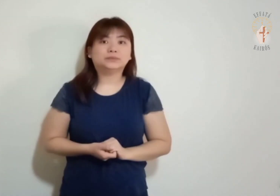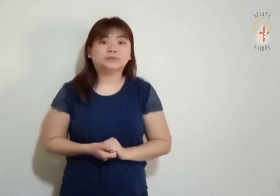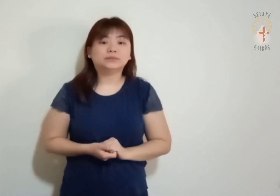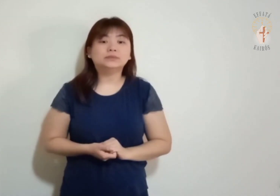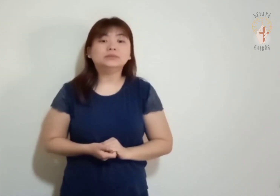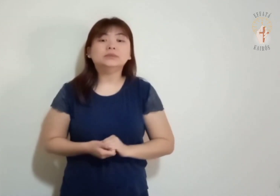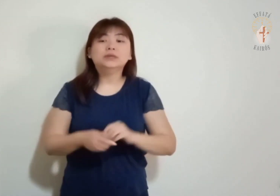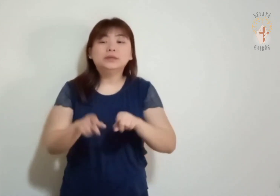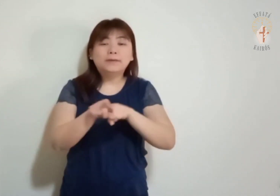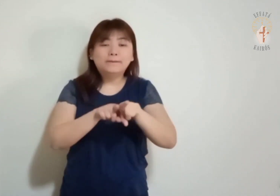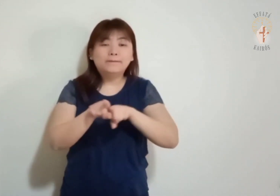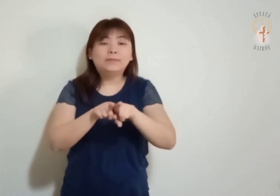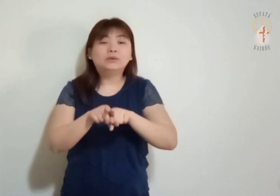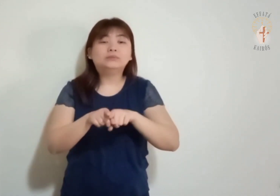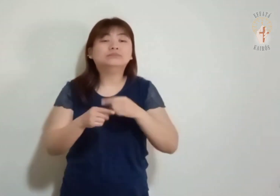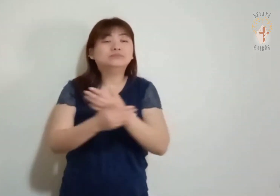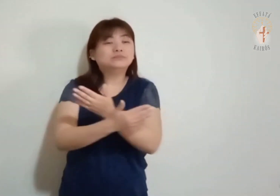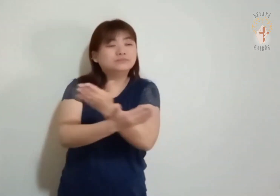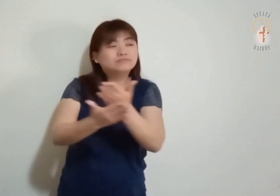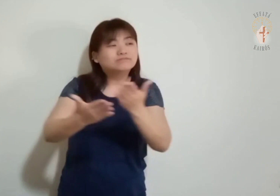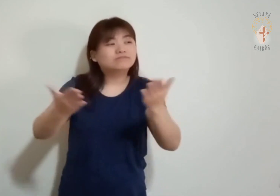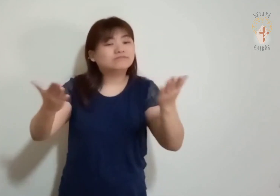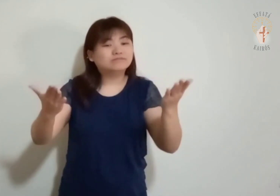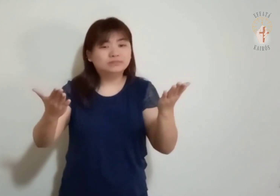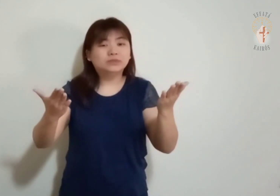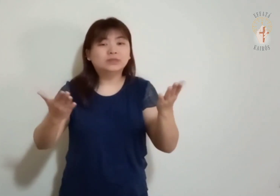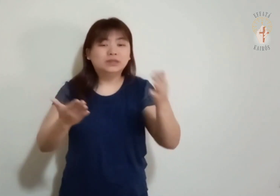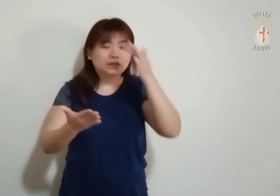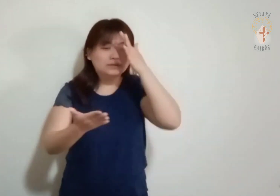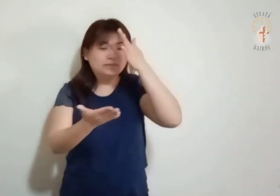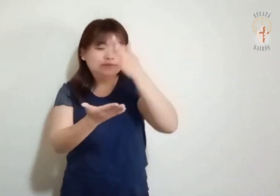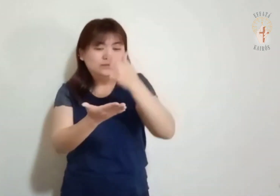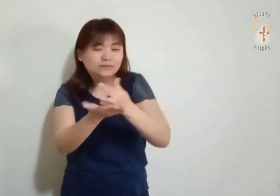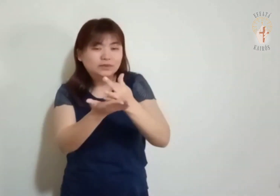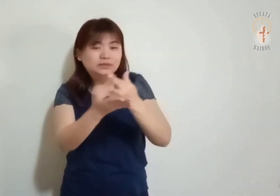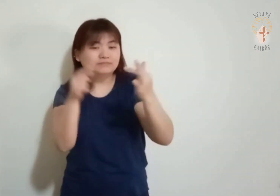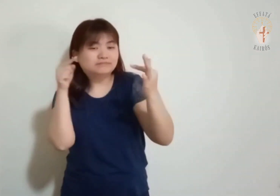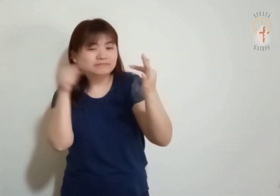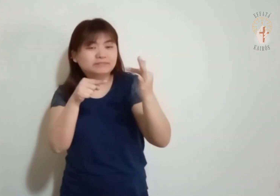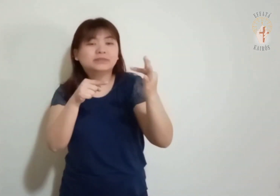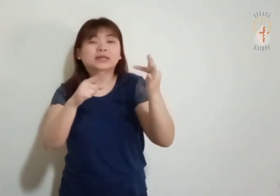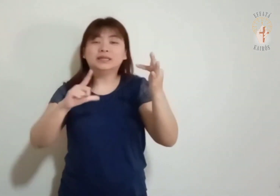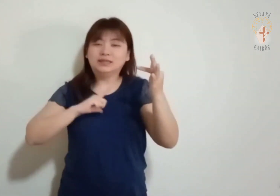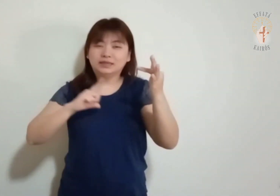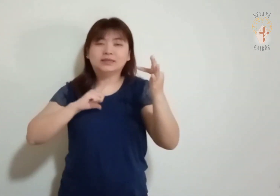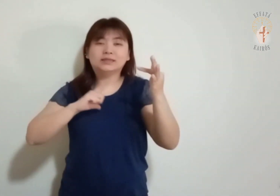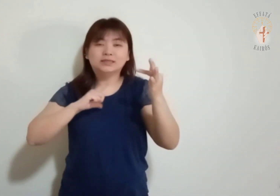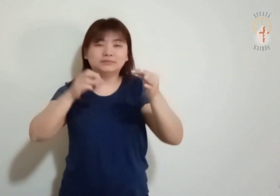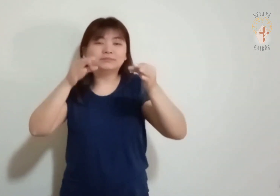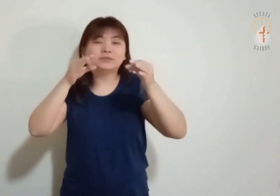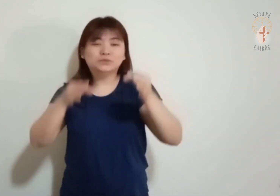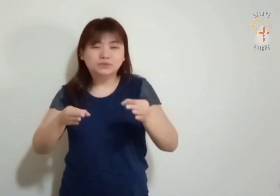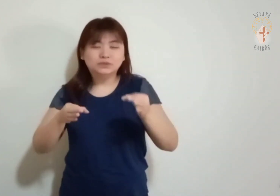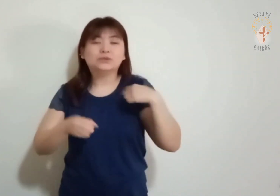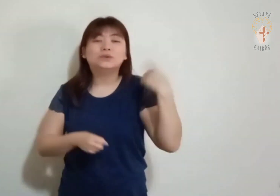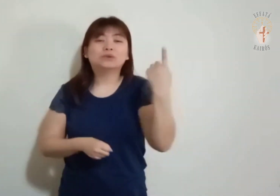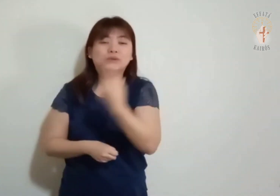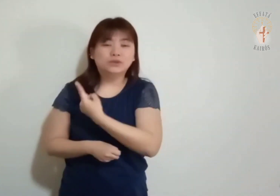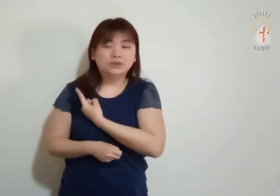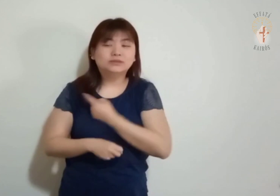Irmãos A fé é um modo de já possuir o que